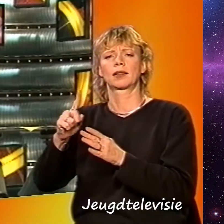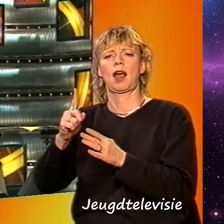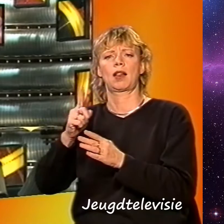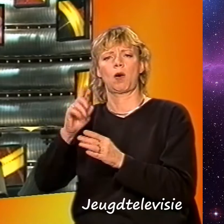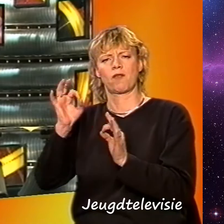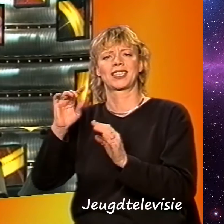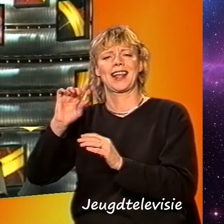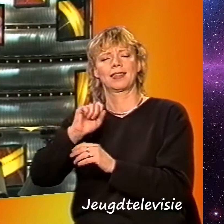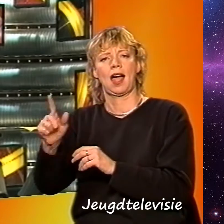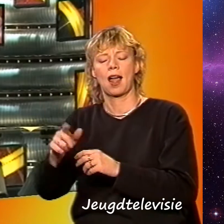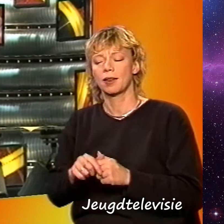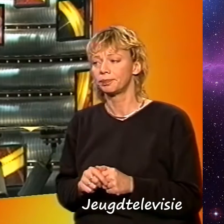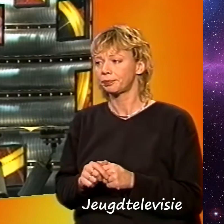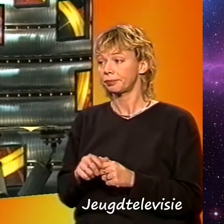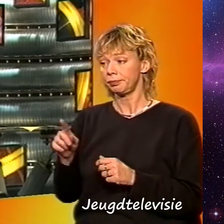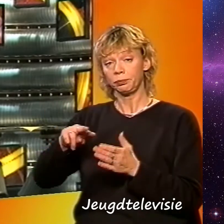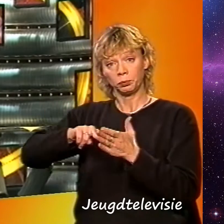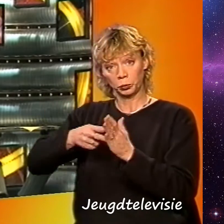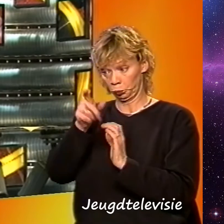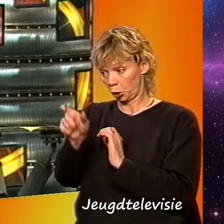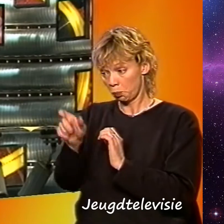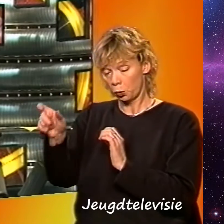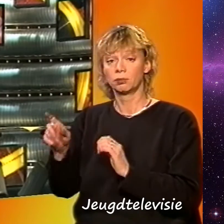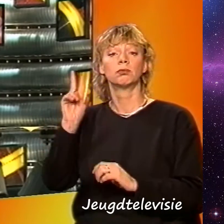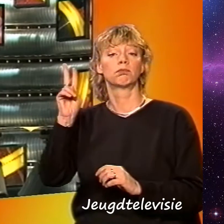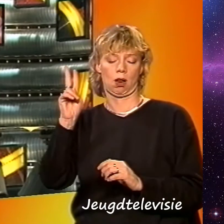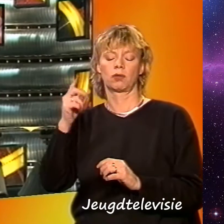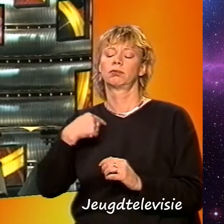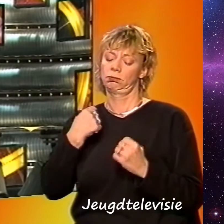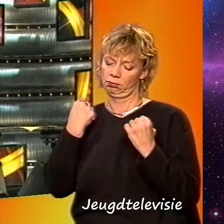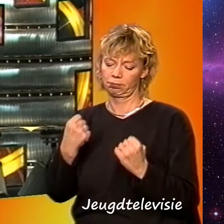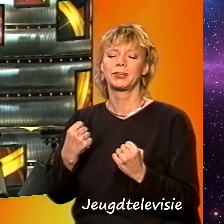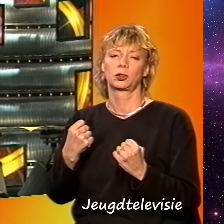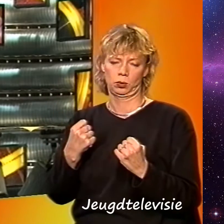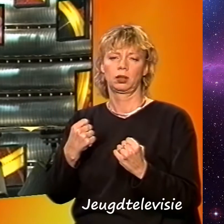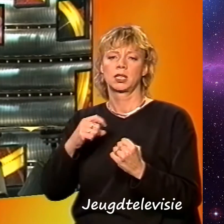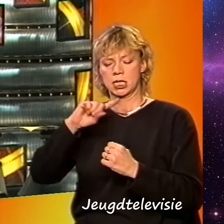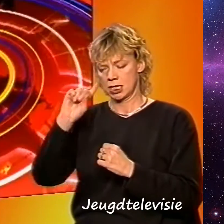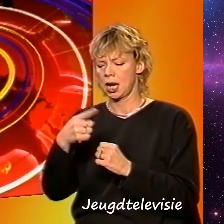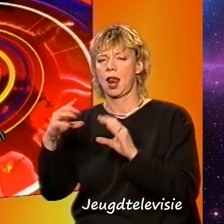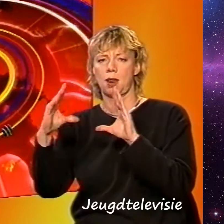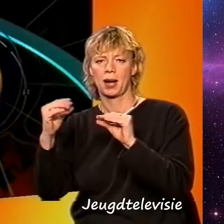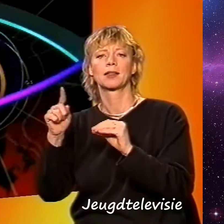De politici hebben beloofd dat ze hun best gaan doen. Ze gaan snel praten met de minister die daarover gaat.